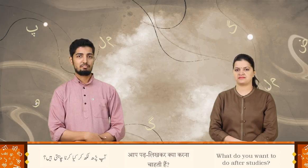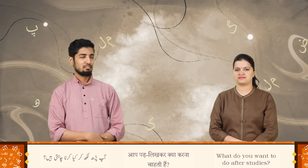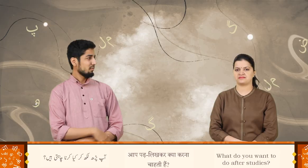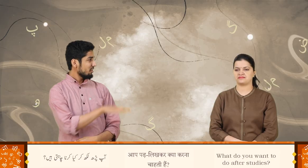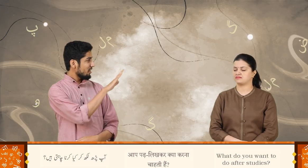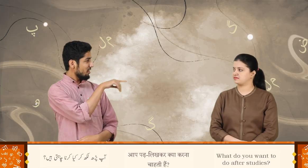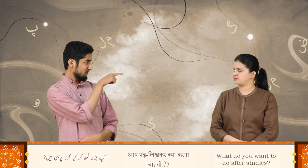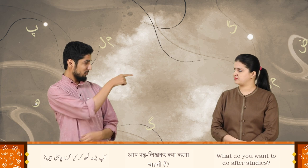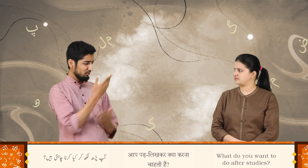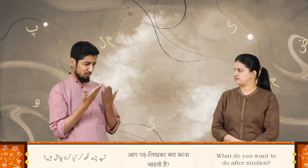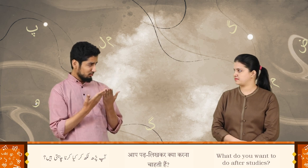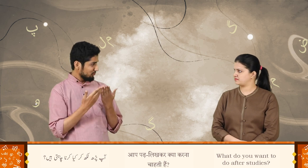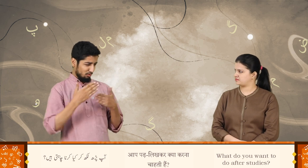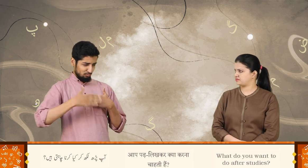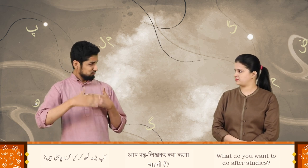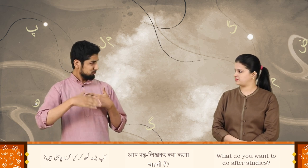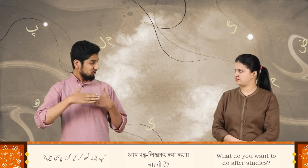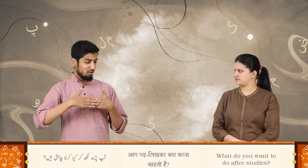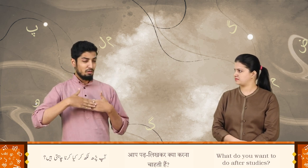آپ پڑھ لے کر کیا کرنا چاہتی ہیں؟